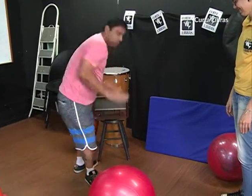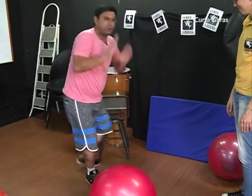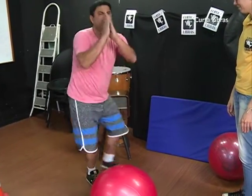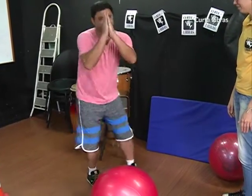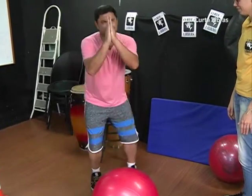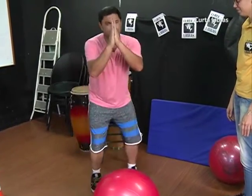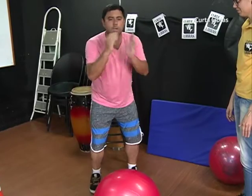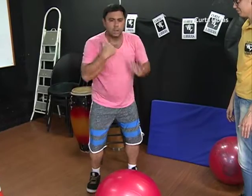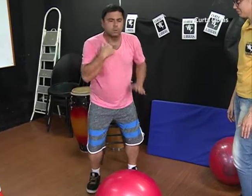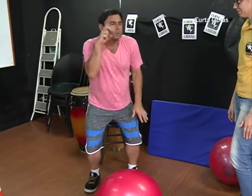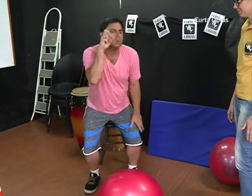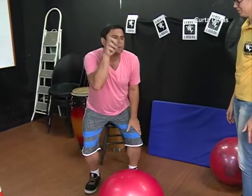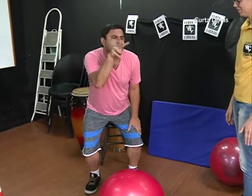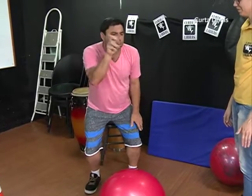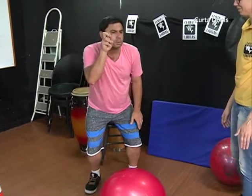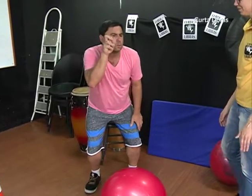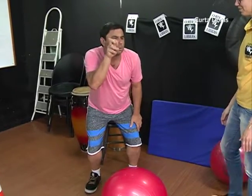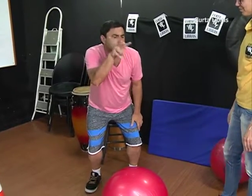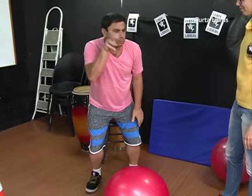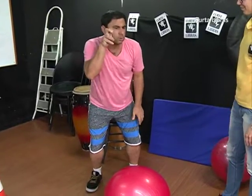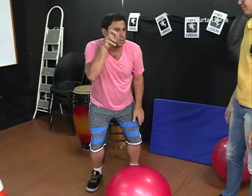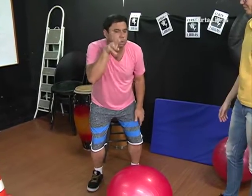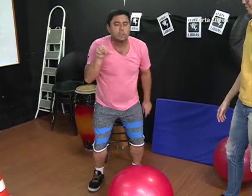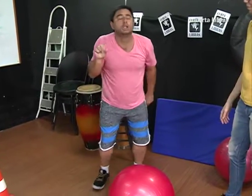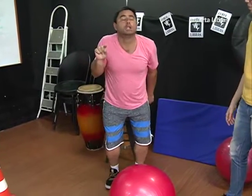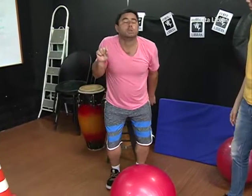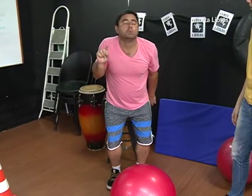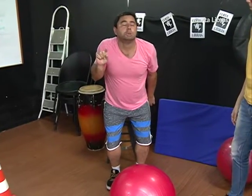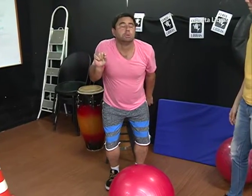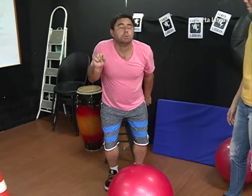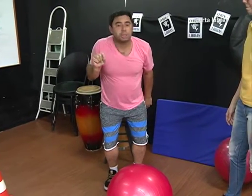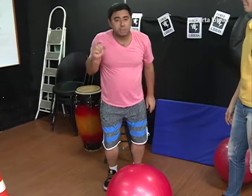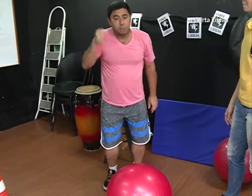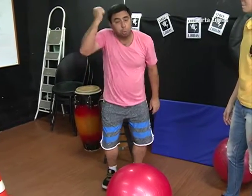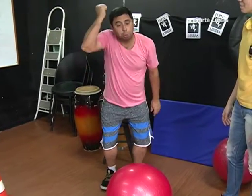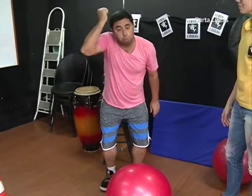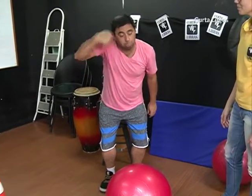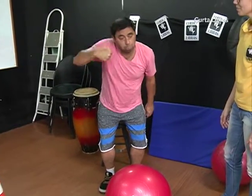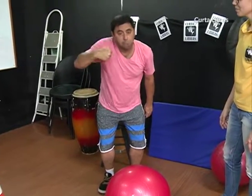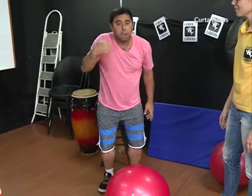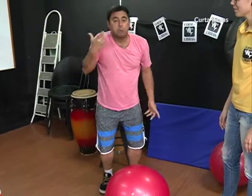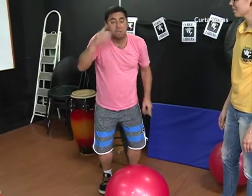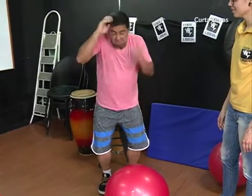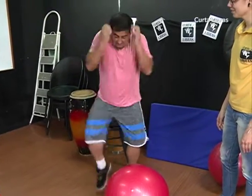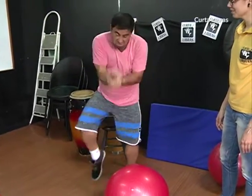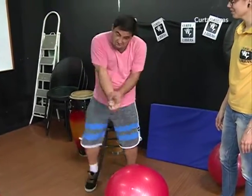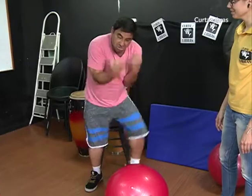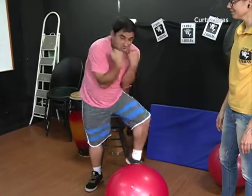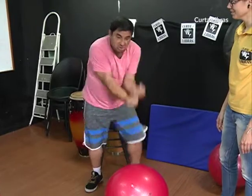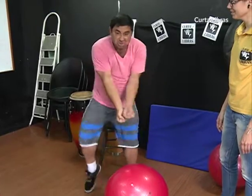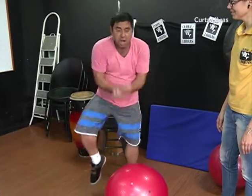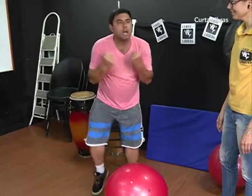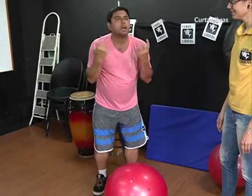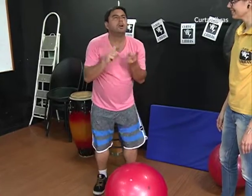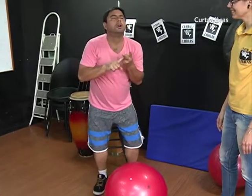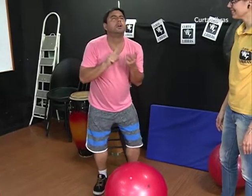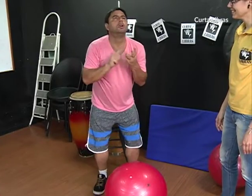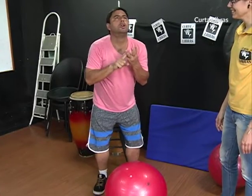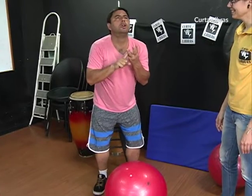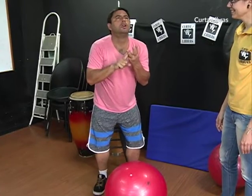Eu analiso muito os personagens do Chaves. Seu Madruga. O Chaves entrando